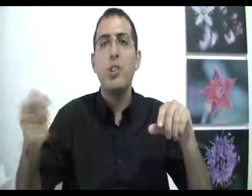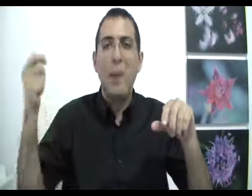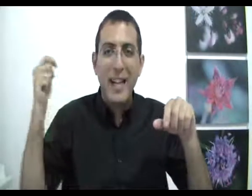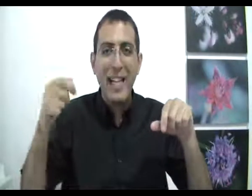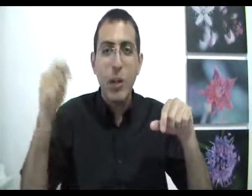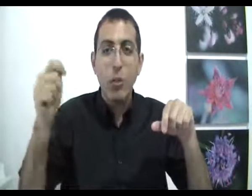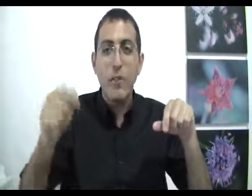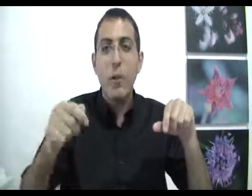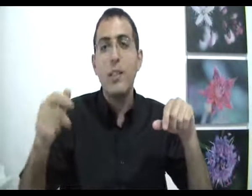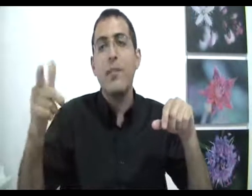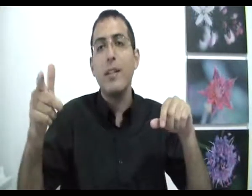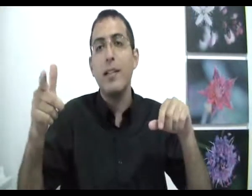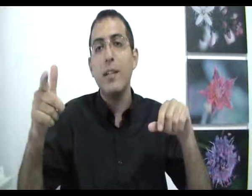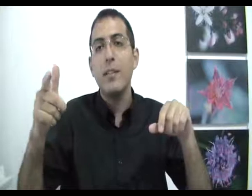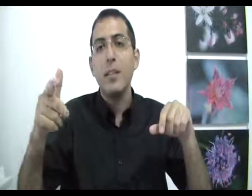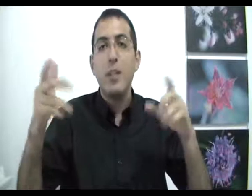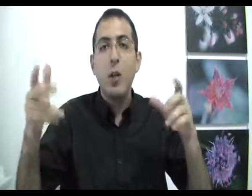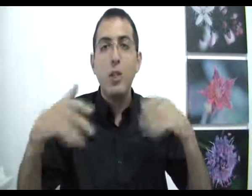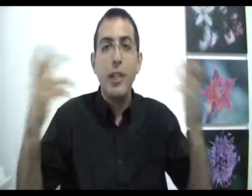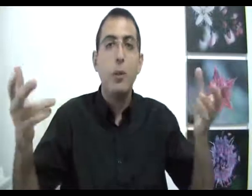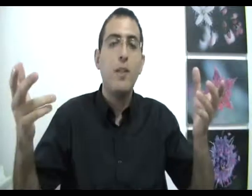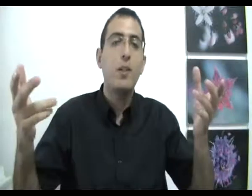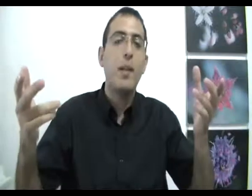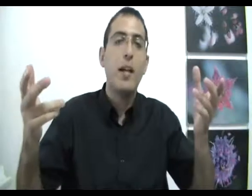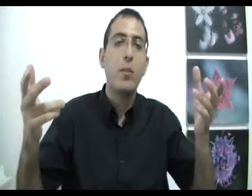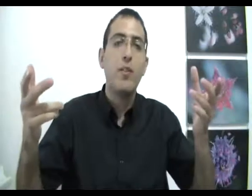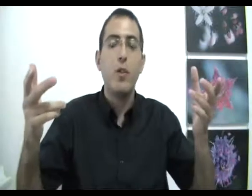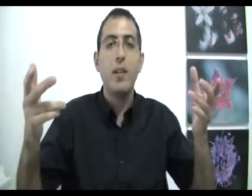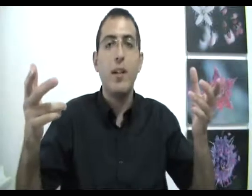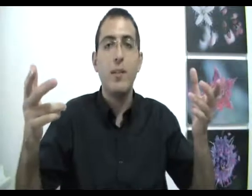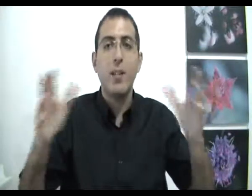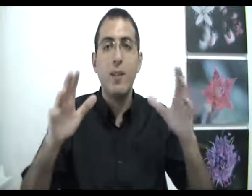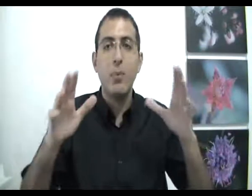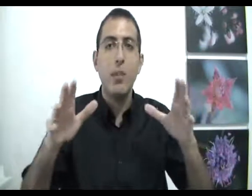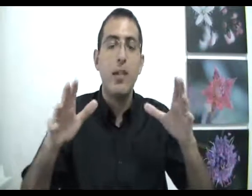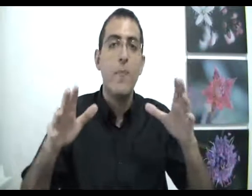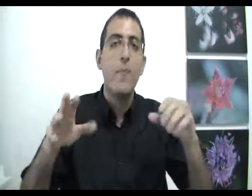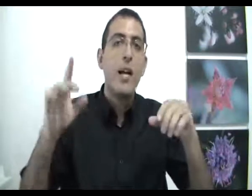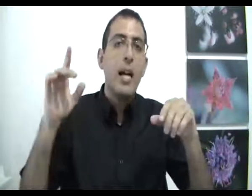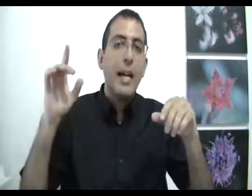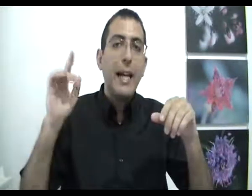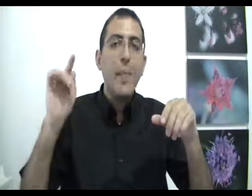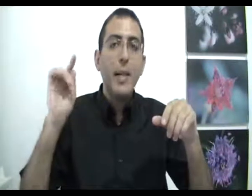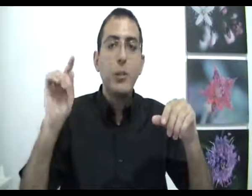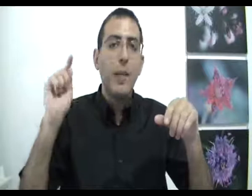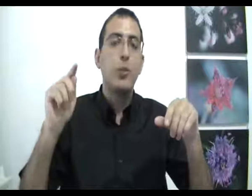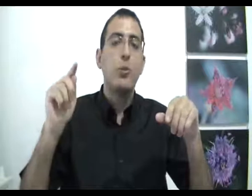שמחריח אותו לבחור את הדבר הזה או שאין שום דבר שמחריך אותו לבחור את הדבר הזה ועכשיו נתבונן אם יש משהו